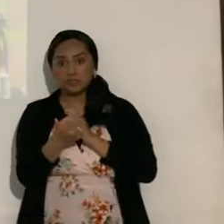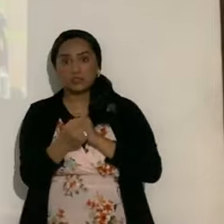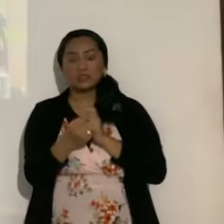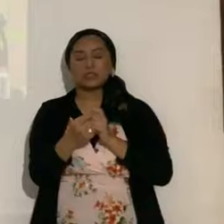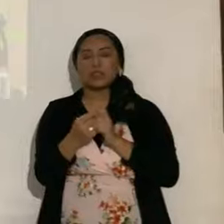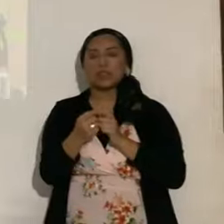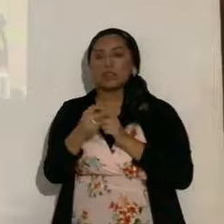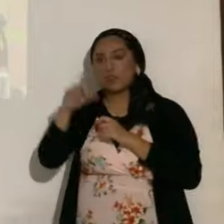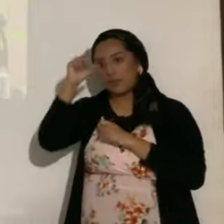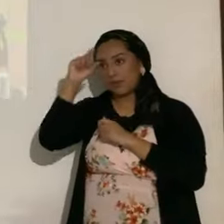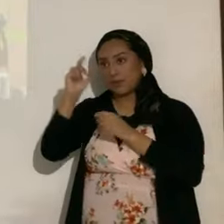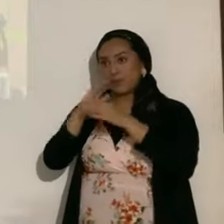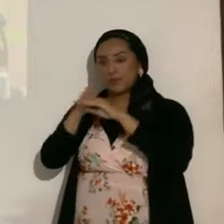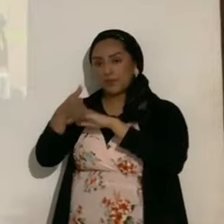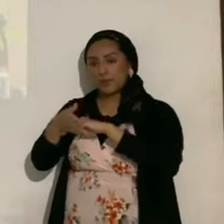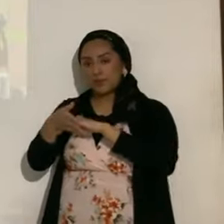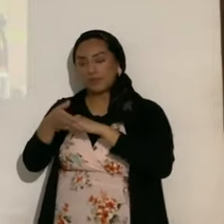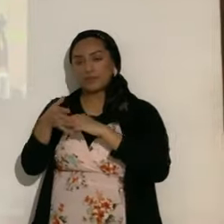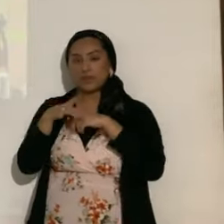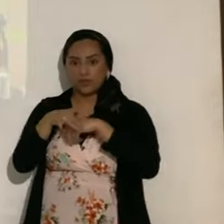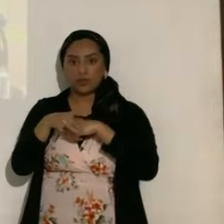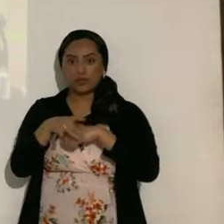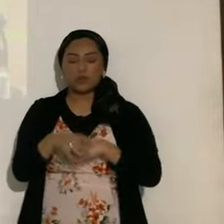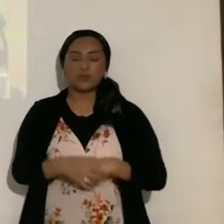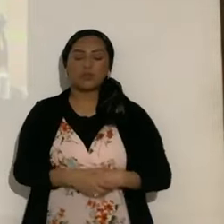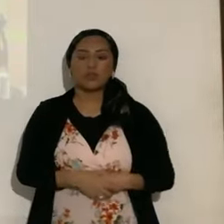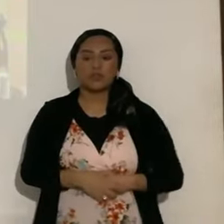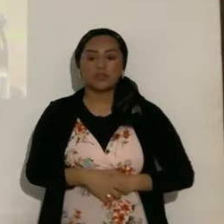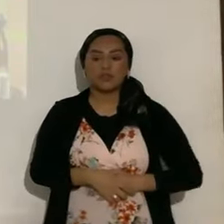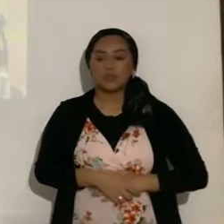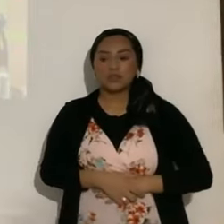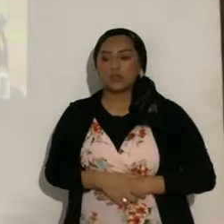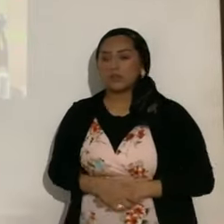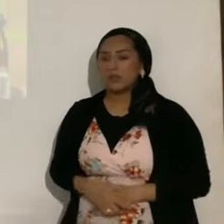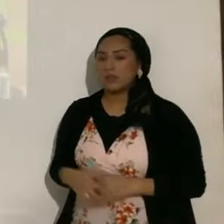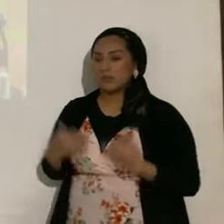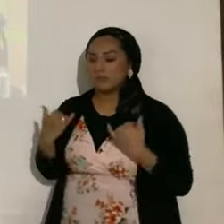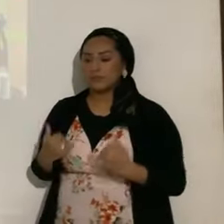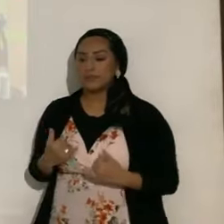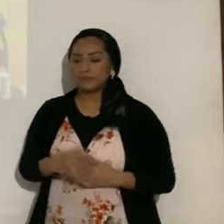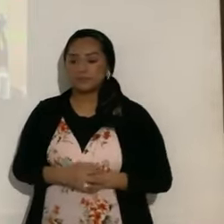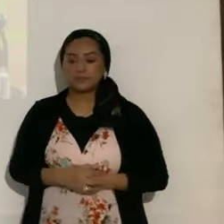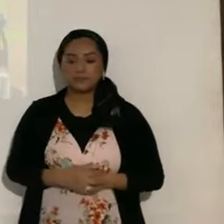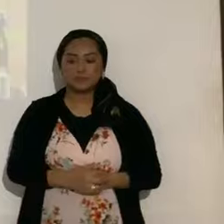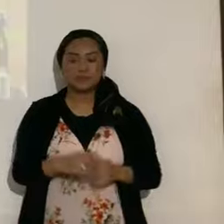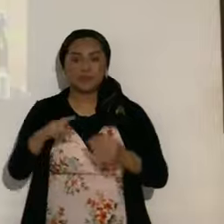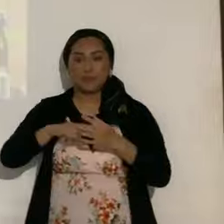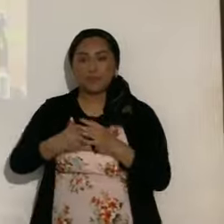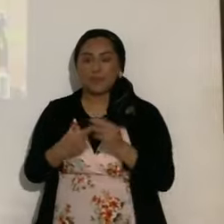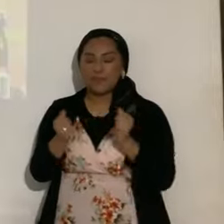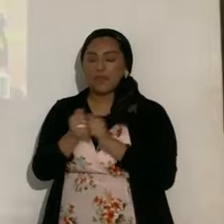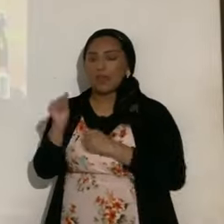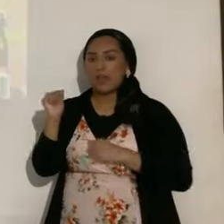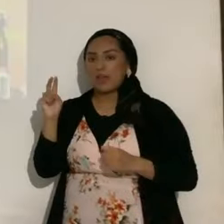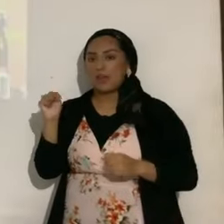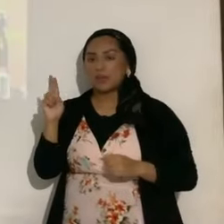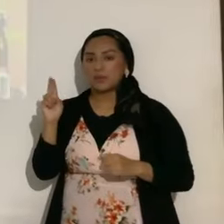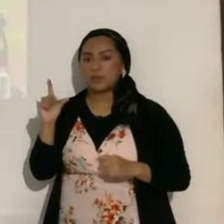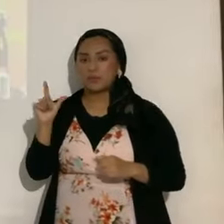la luna, pasa sobre la superficie de la Tierra, ahora, empieza con un anular, que se